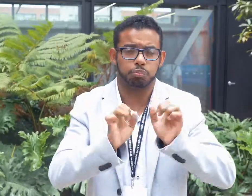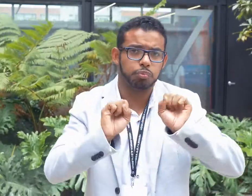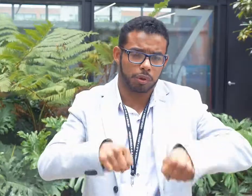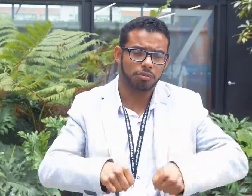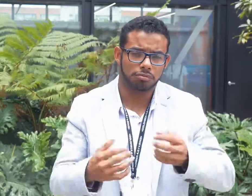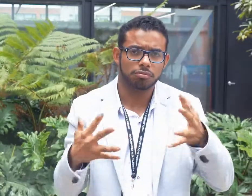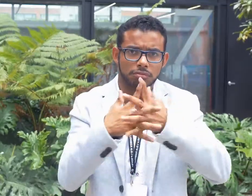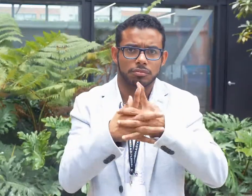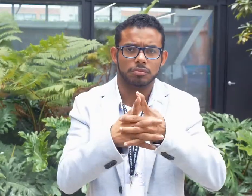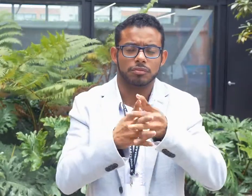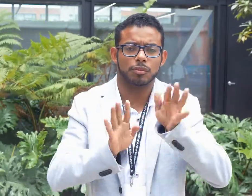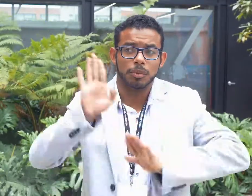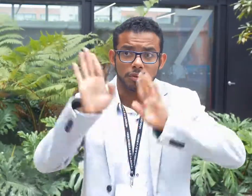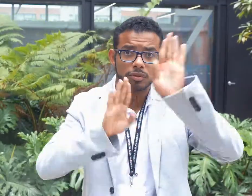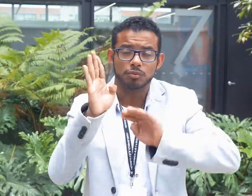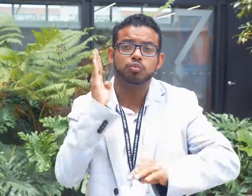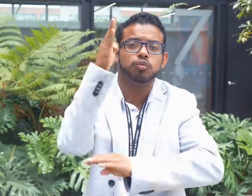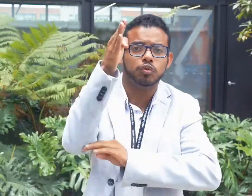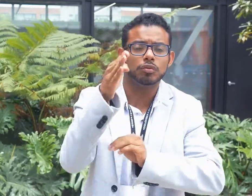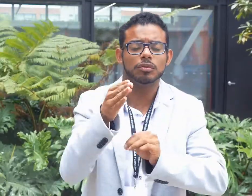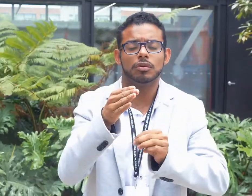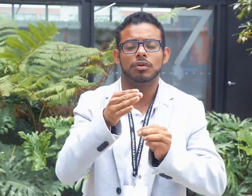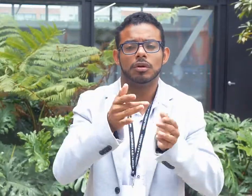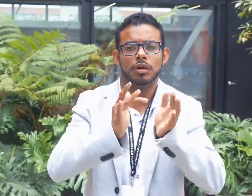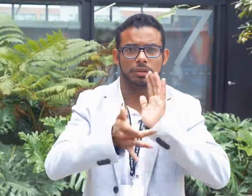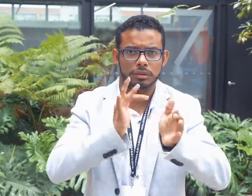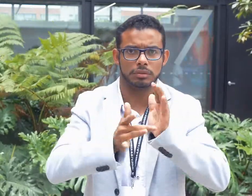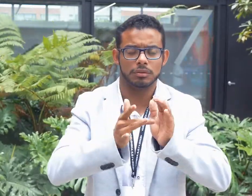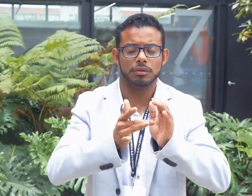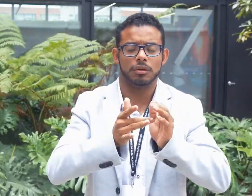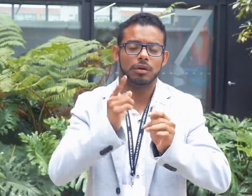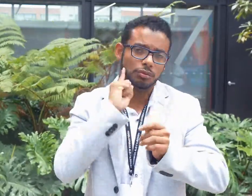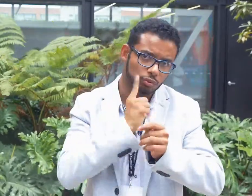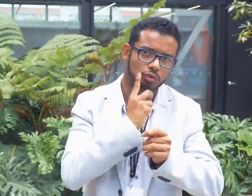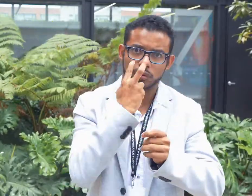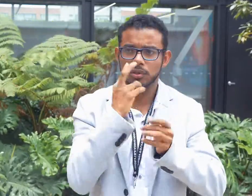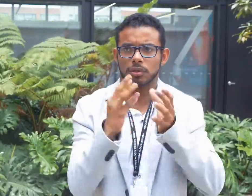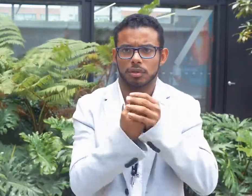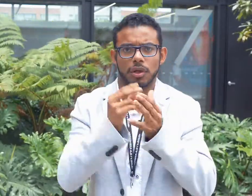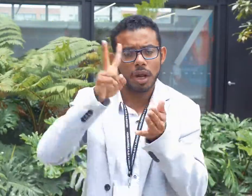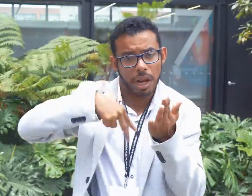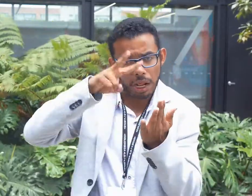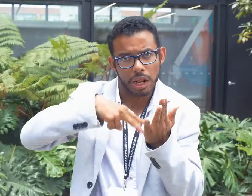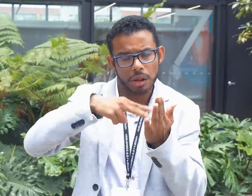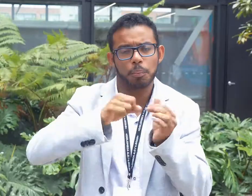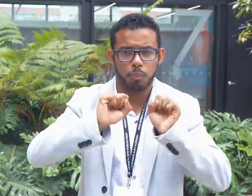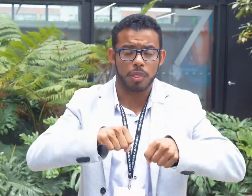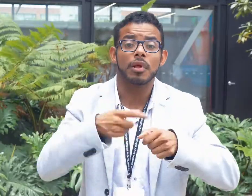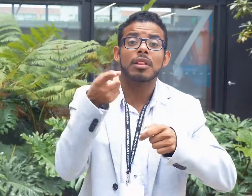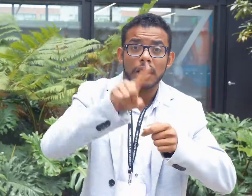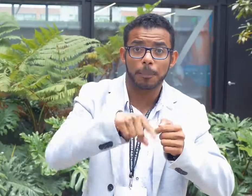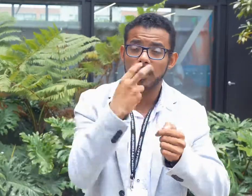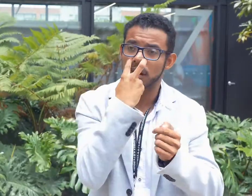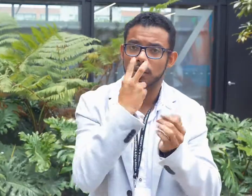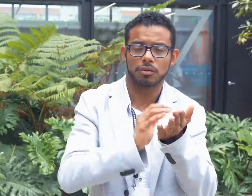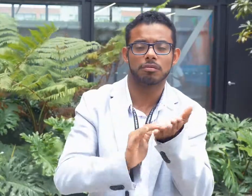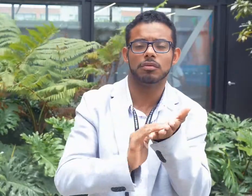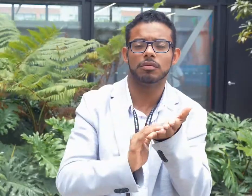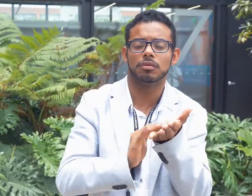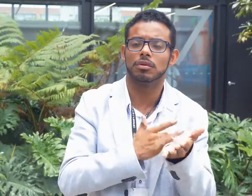un sistema digital para poder aprender y repasar. Y es muy positivo que incluyan interpretación en lengua de